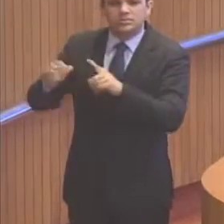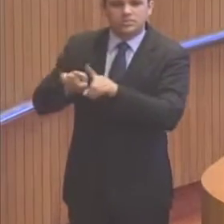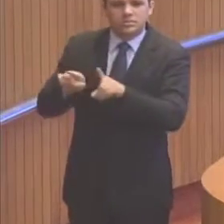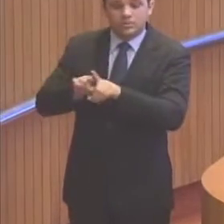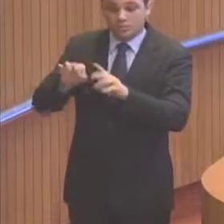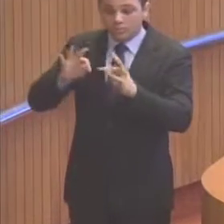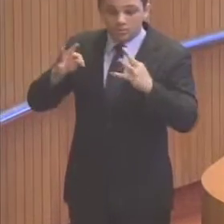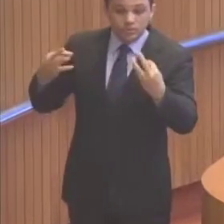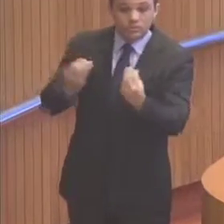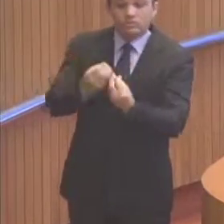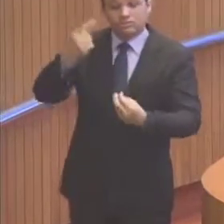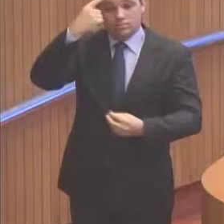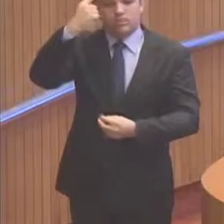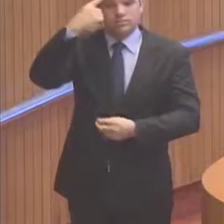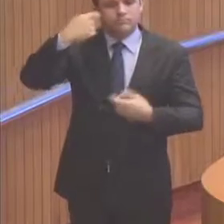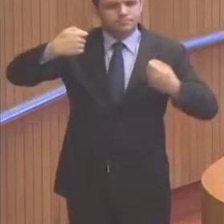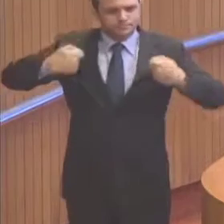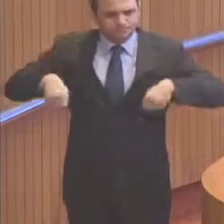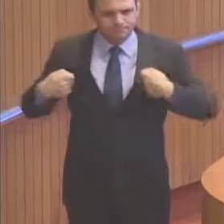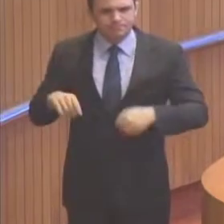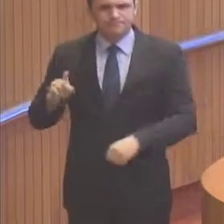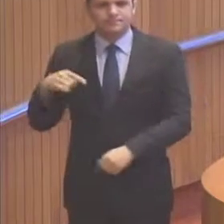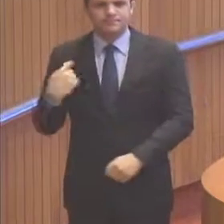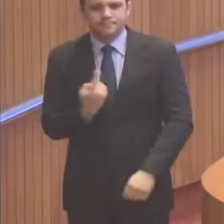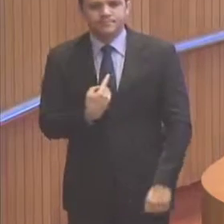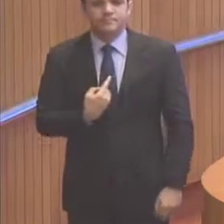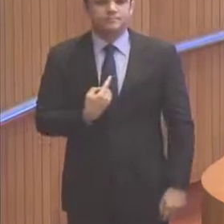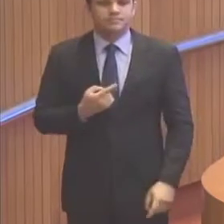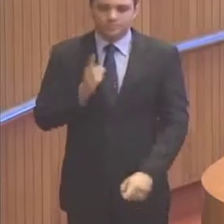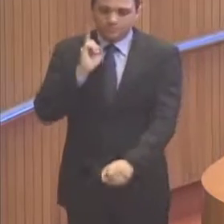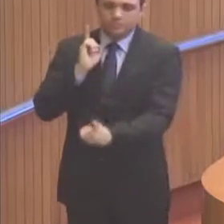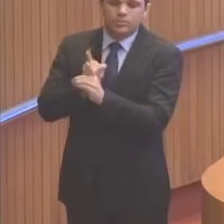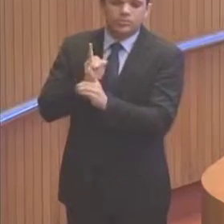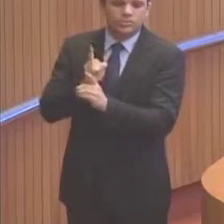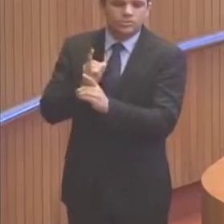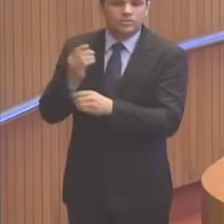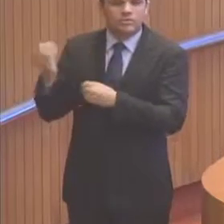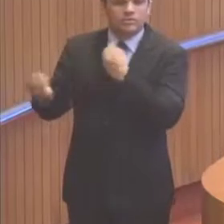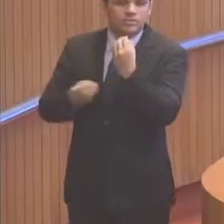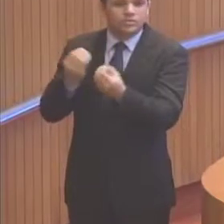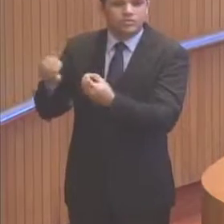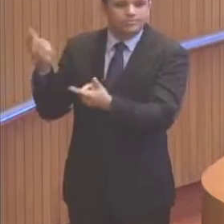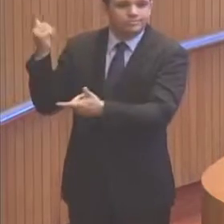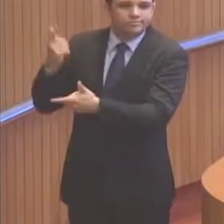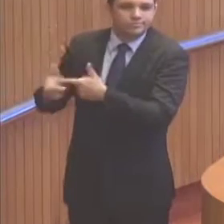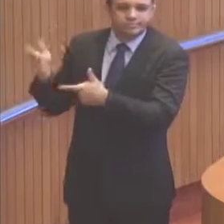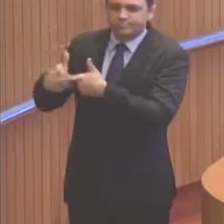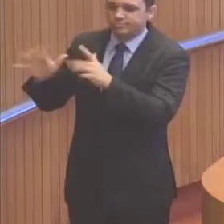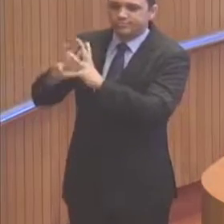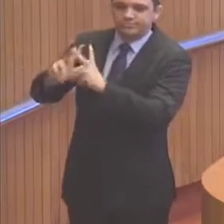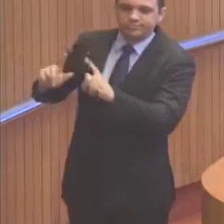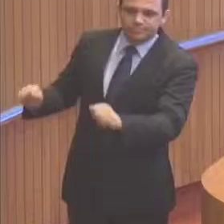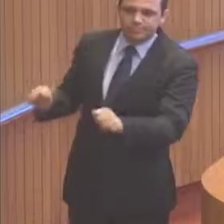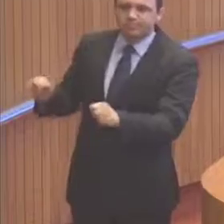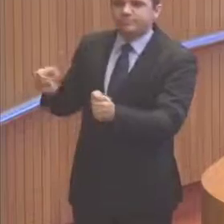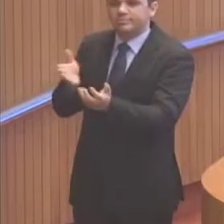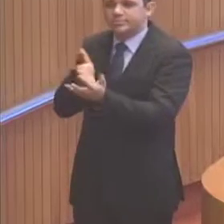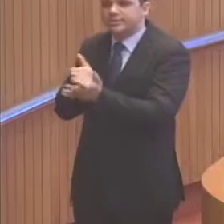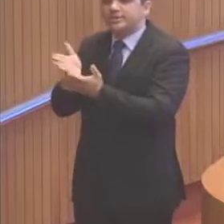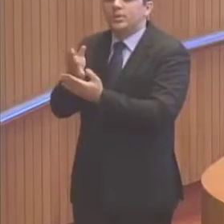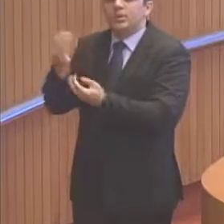todos entendem que é preciso que a gente encontre um caminho adequado para resolver essa situação